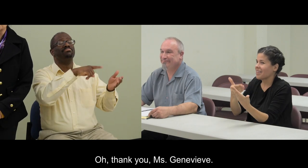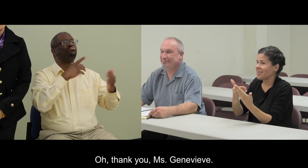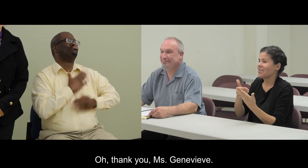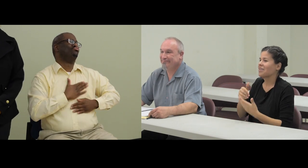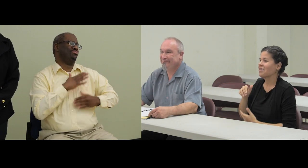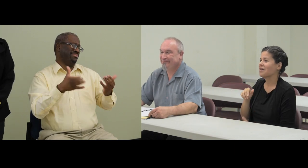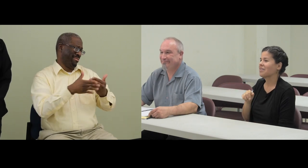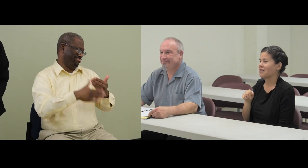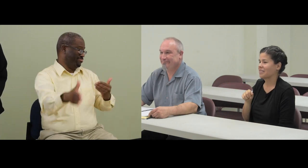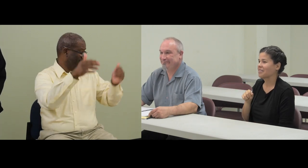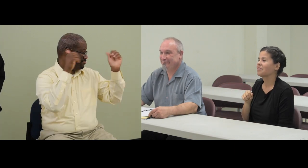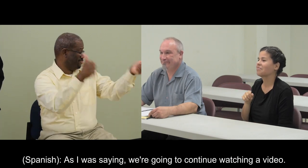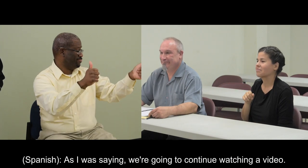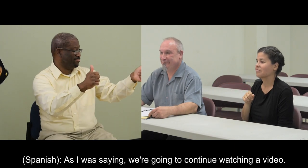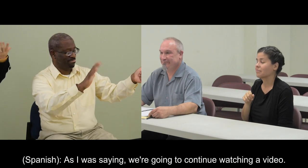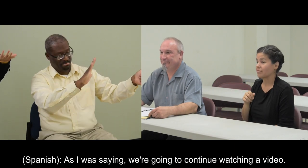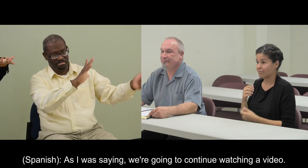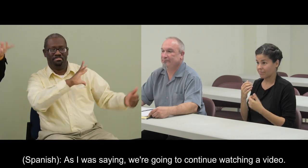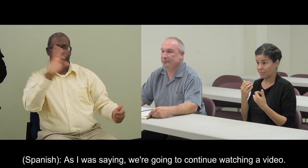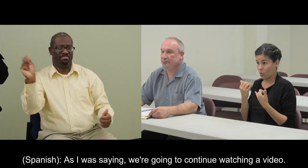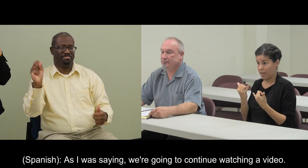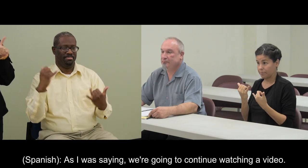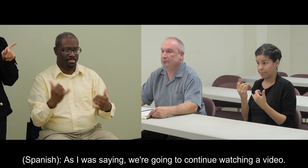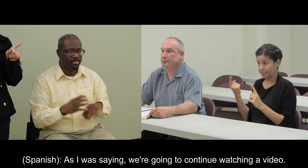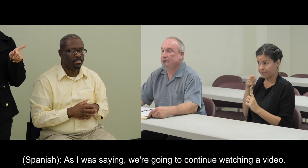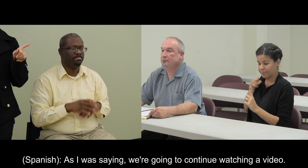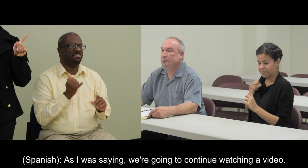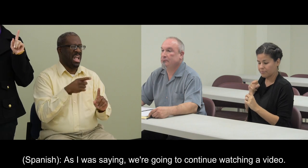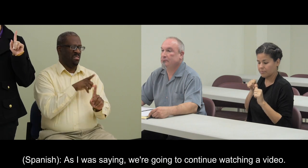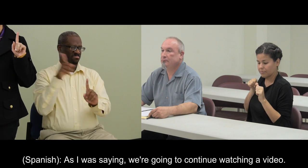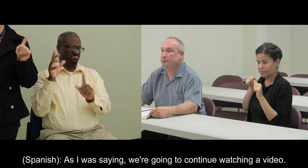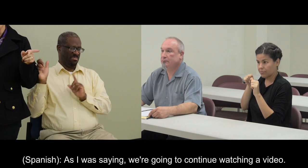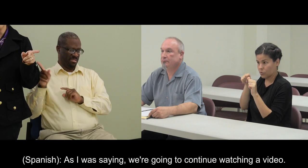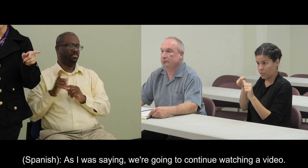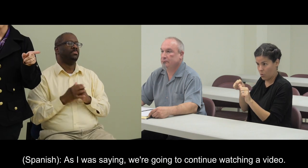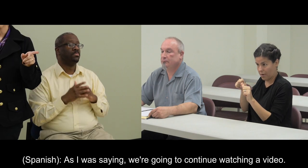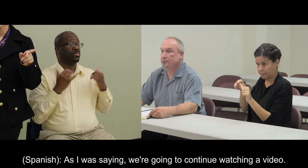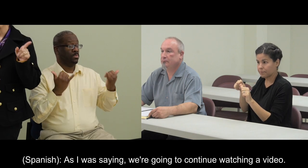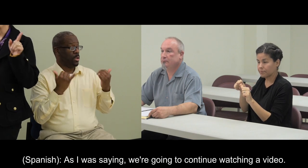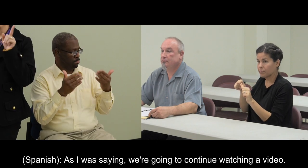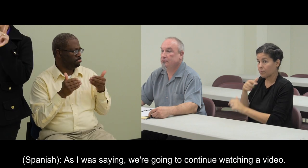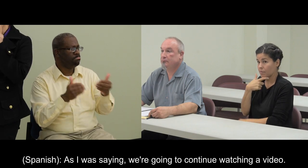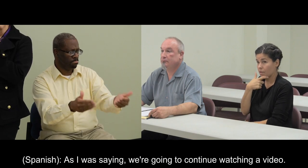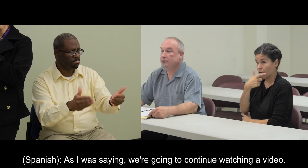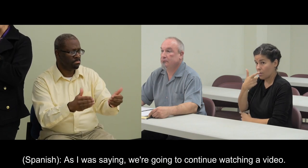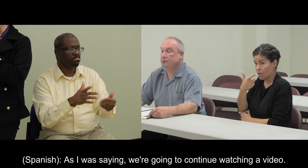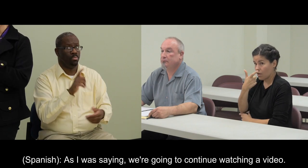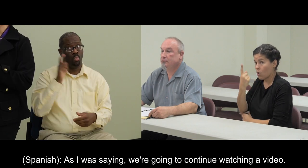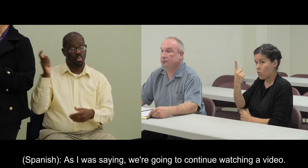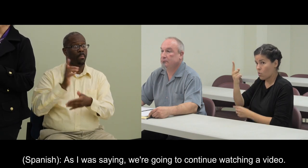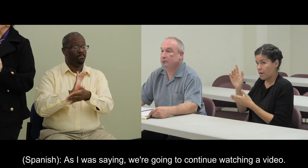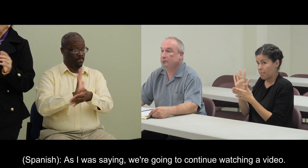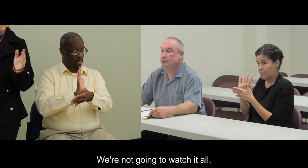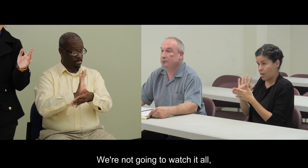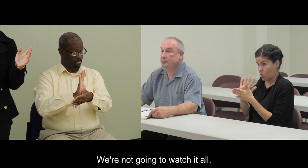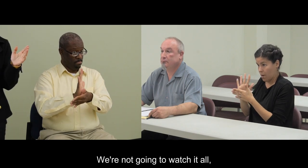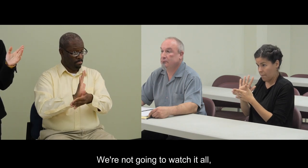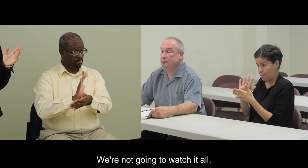Bueno, como les decía, vamos a continuar viendo una película. No la vamos a ver toda,